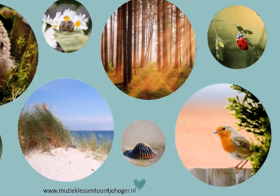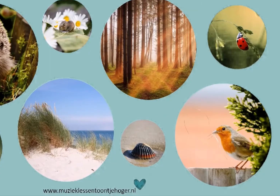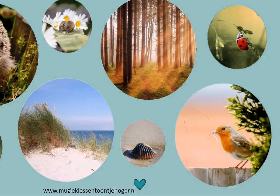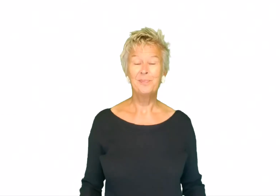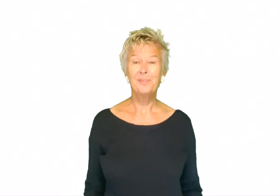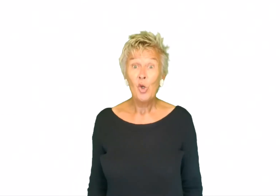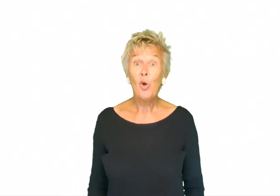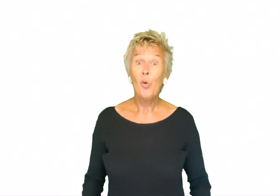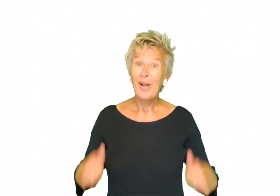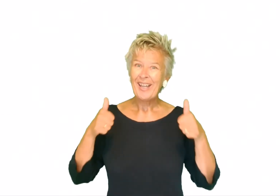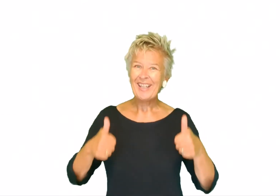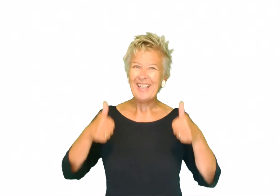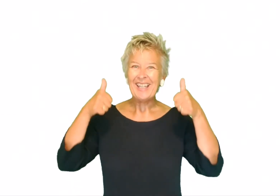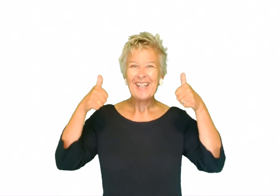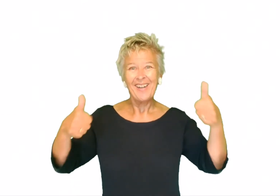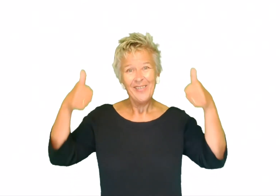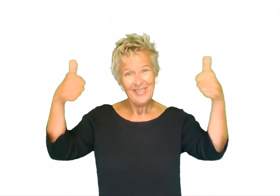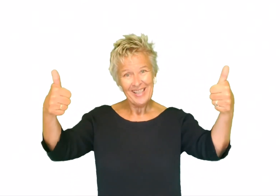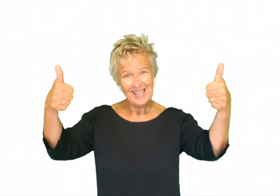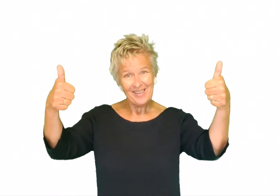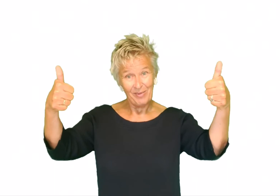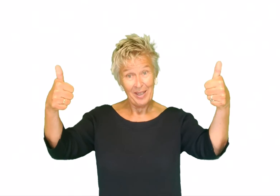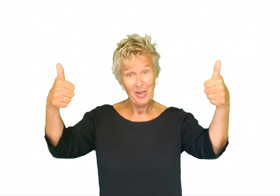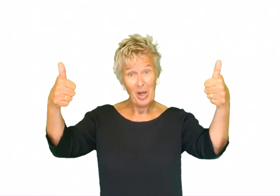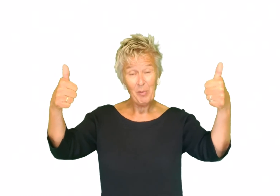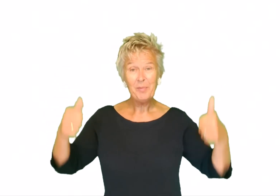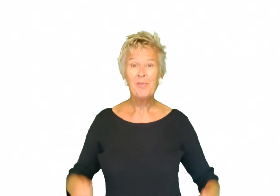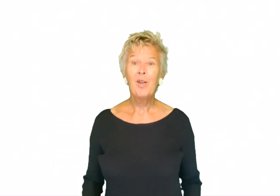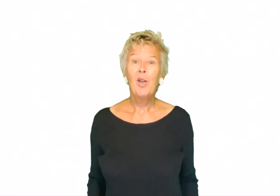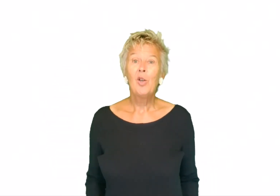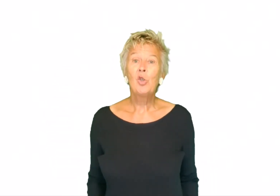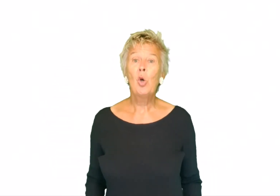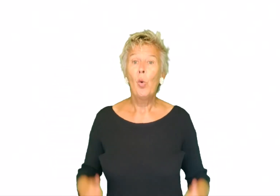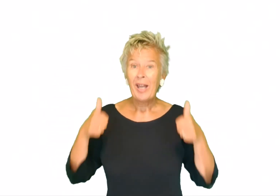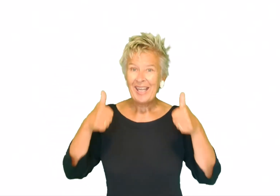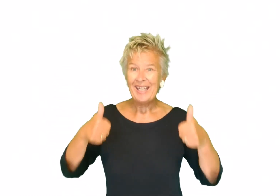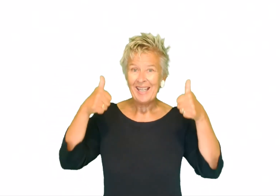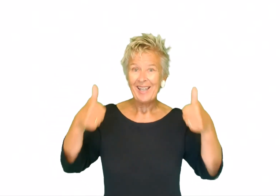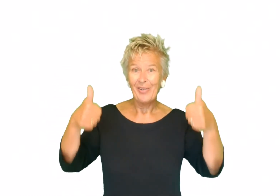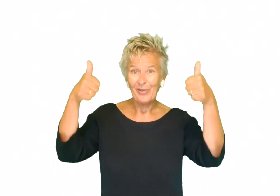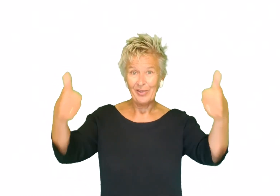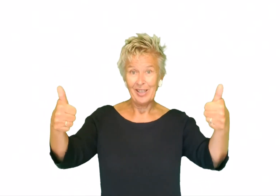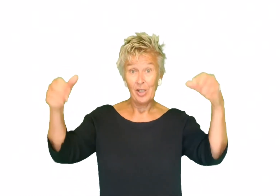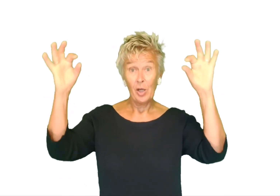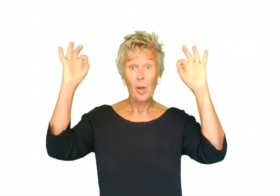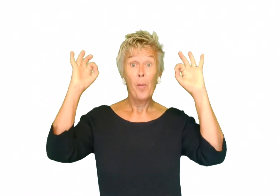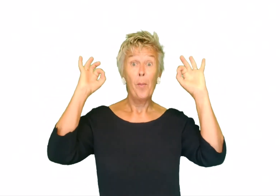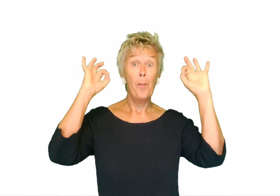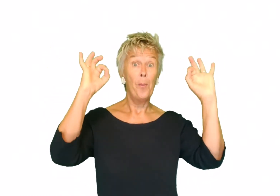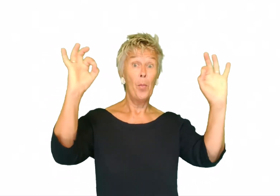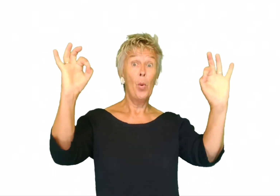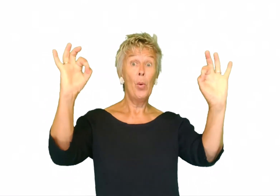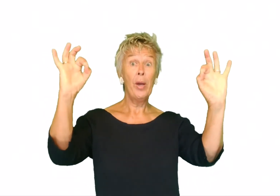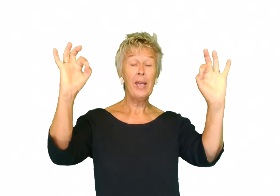Zo gigantisch. Weer die duimen. Zo gigantisch mooi.